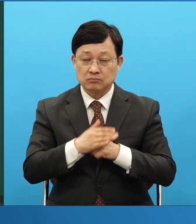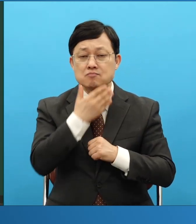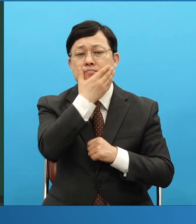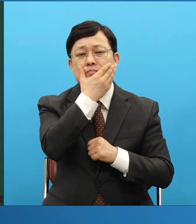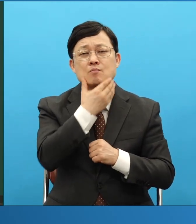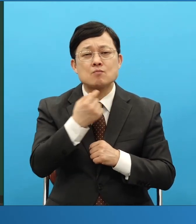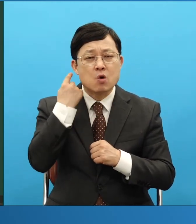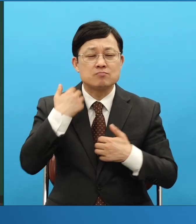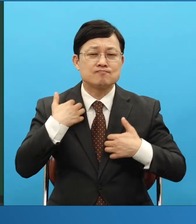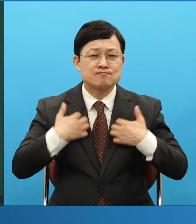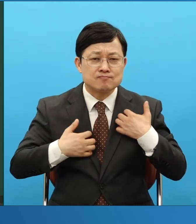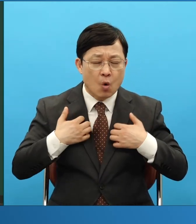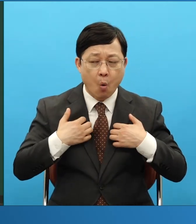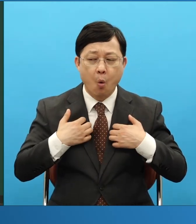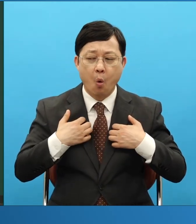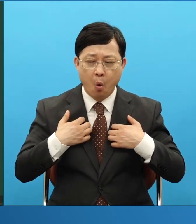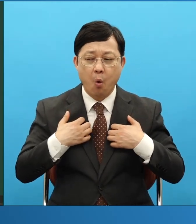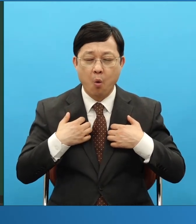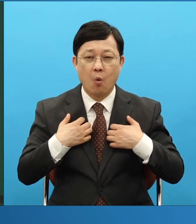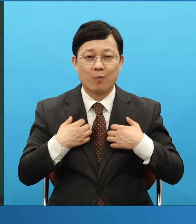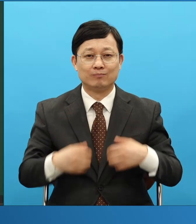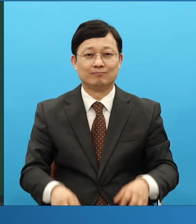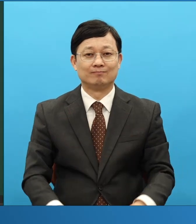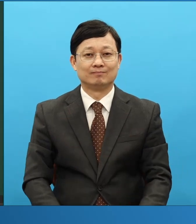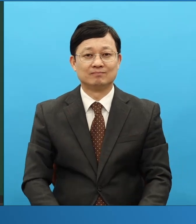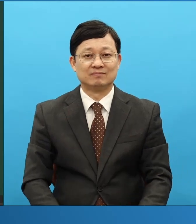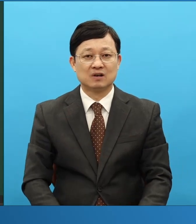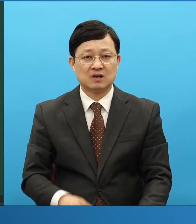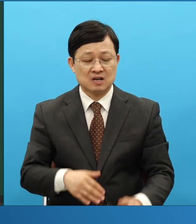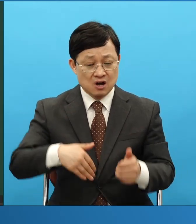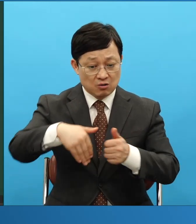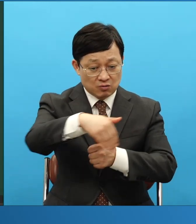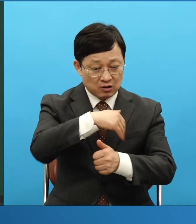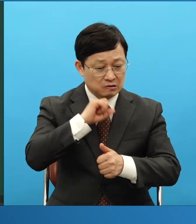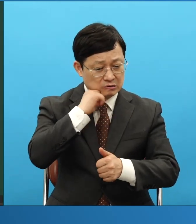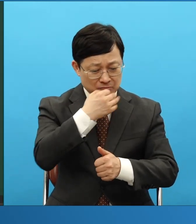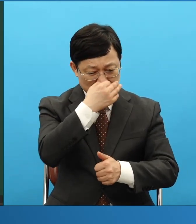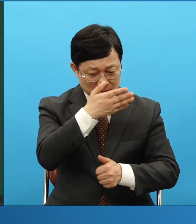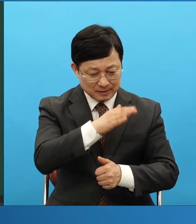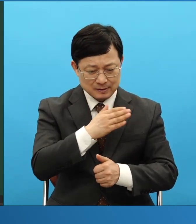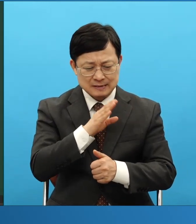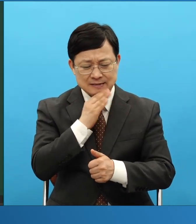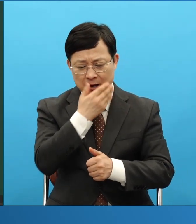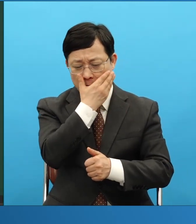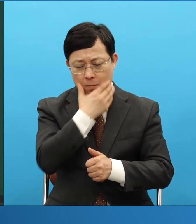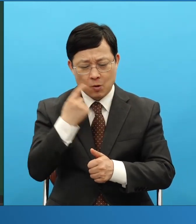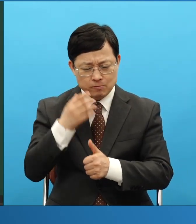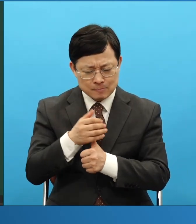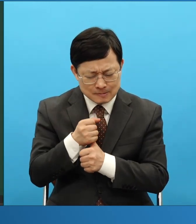힘들겠어요 진짜 보금, 은약 속에 있는 많은 사람 보금 전하고요